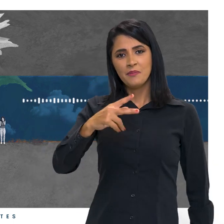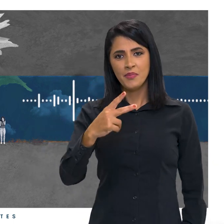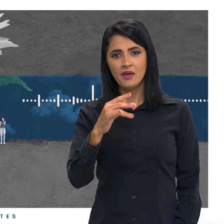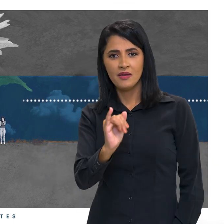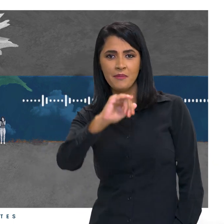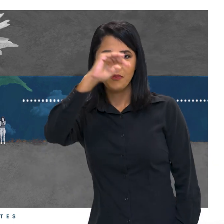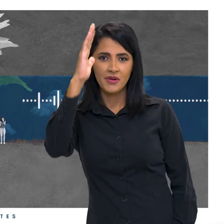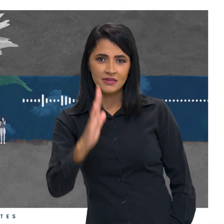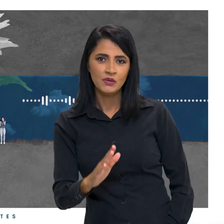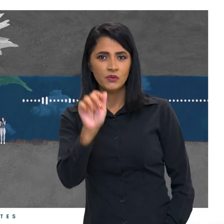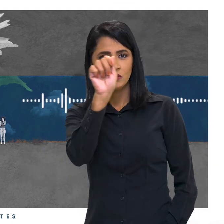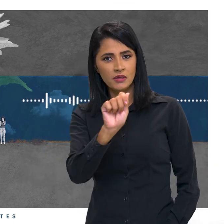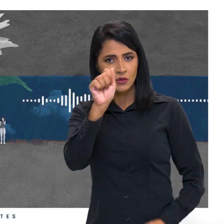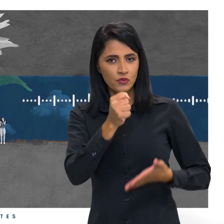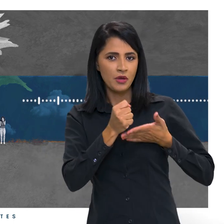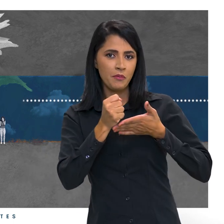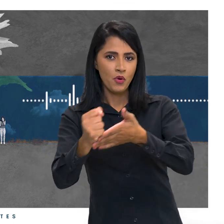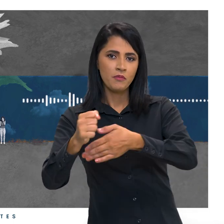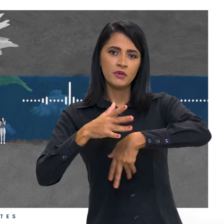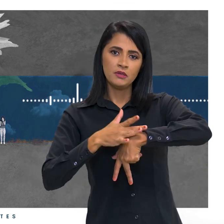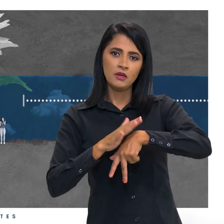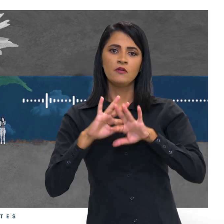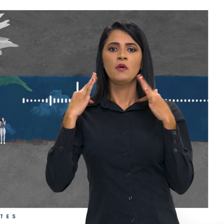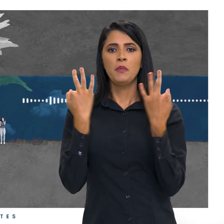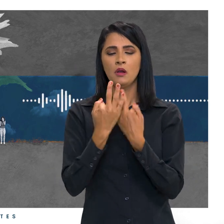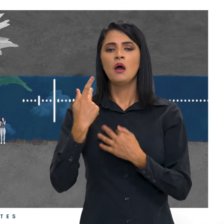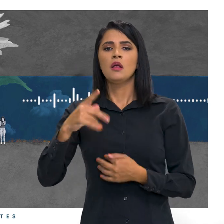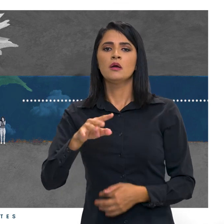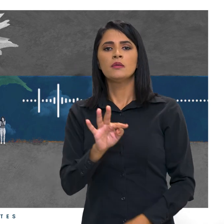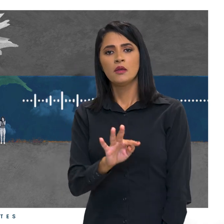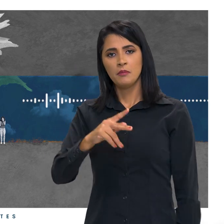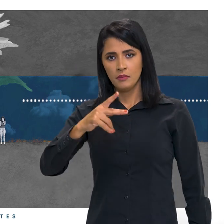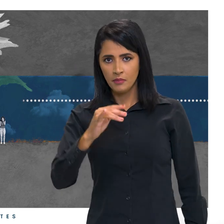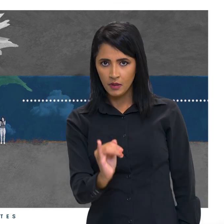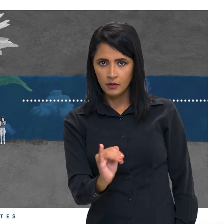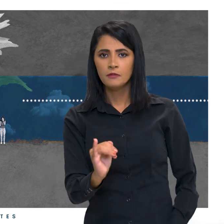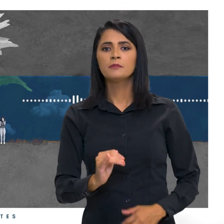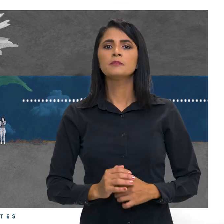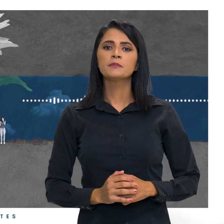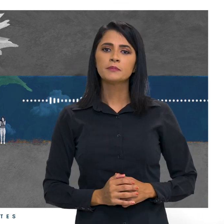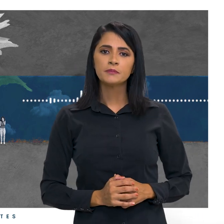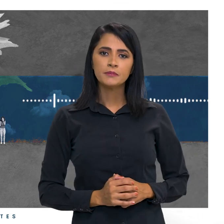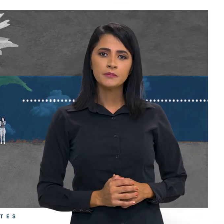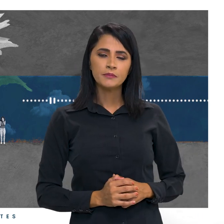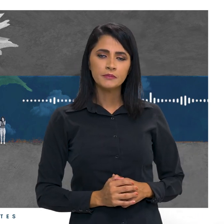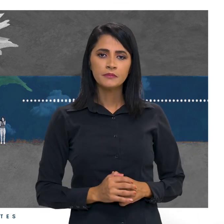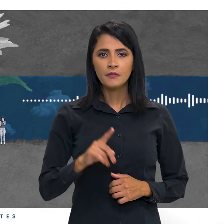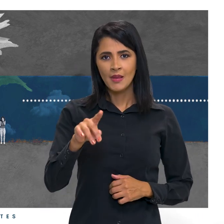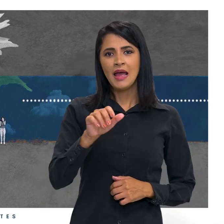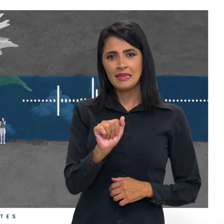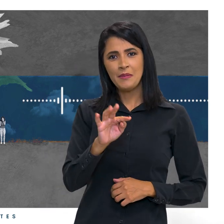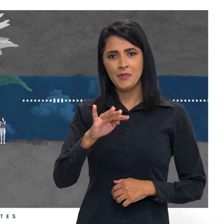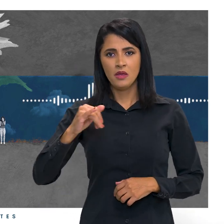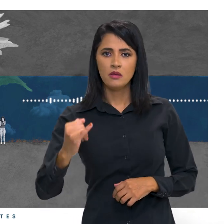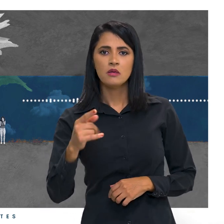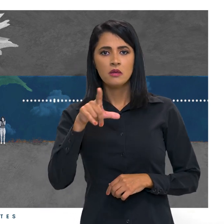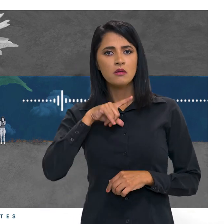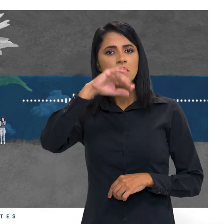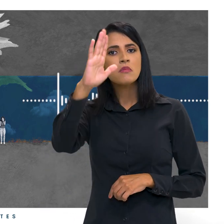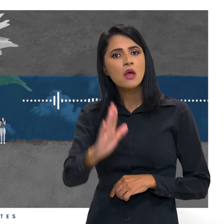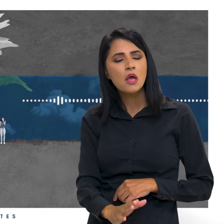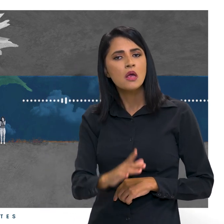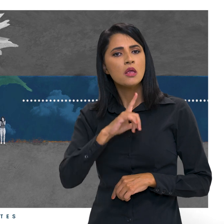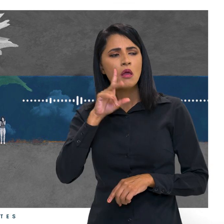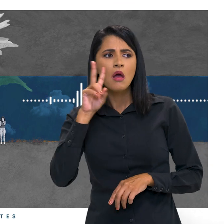Associação de Apoio aos Pacientes e Familiares com Trombocitopenia Imune. A PTI Brasil nasceu de uma lacuna que eu